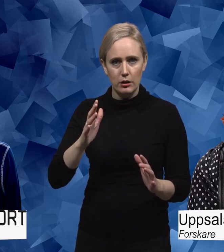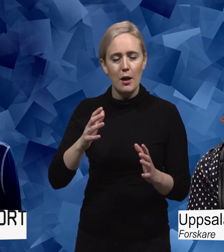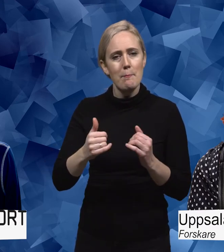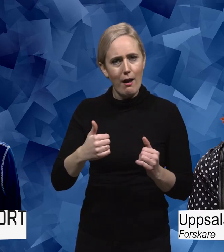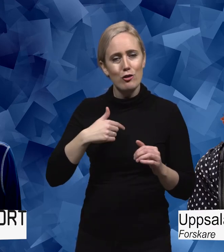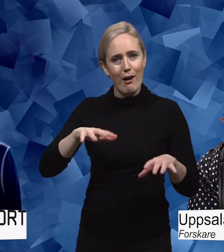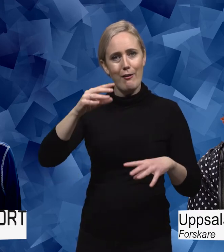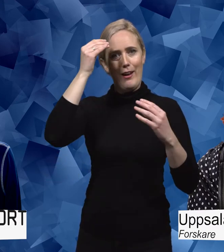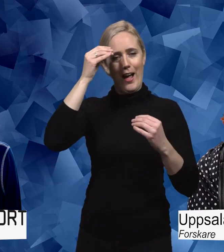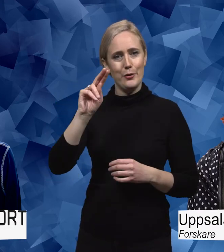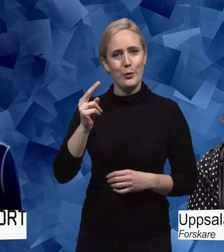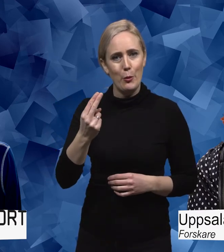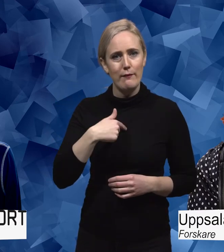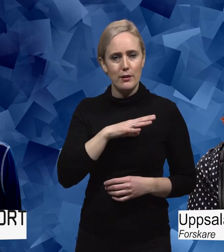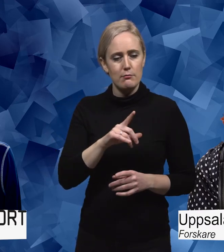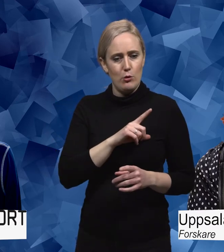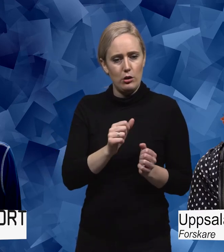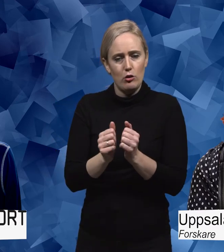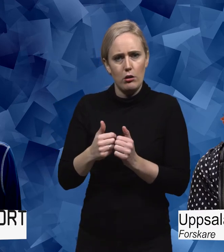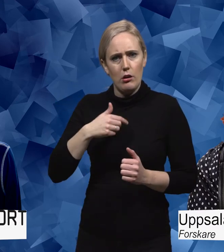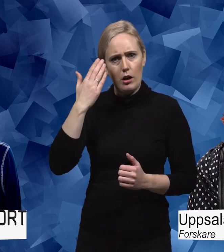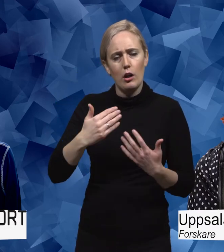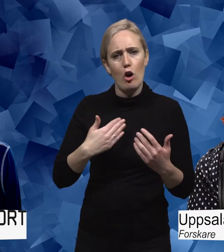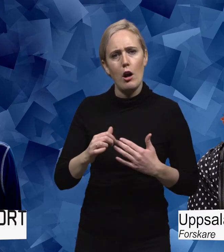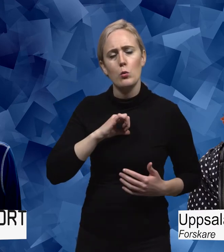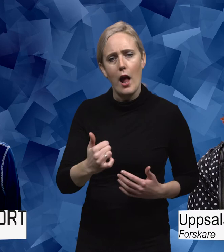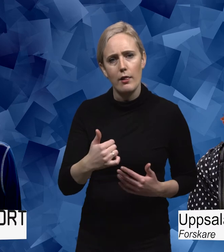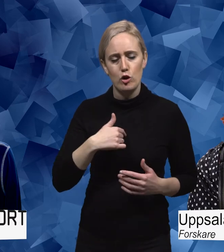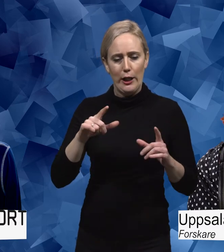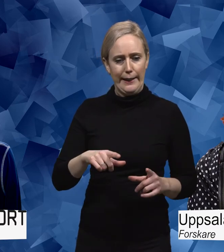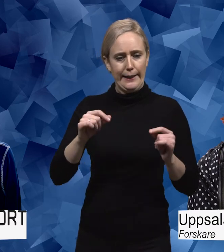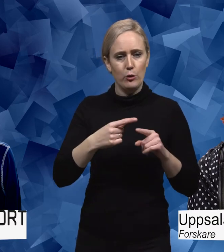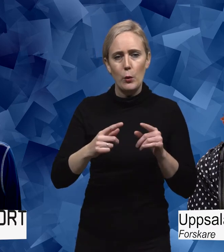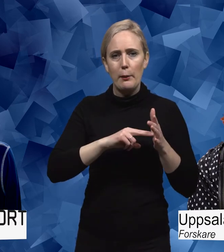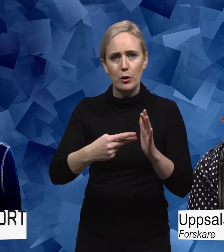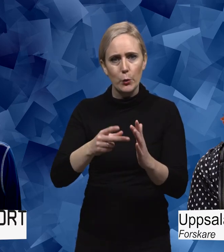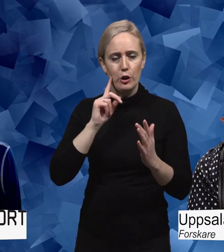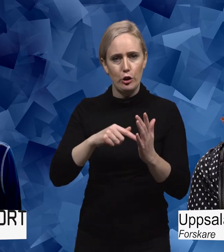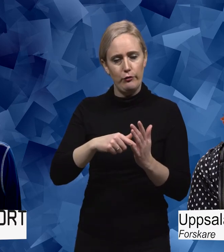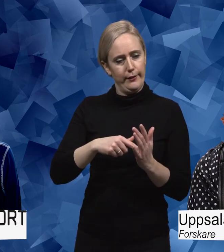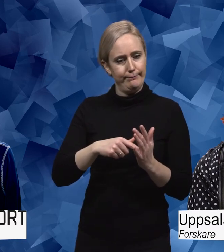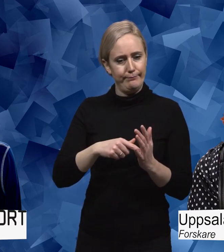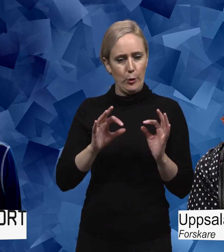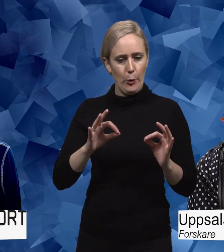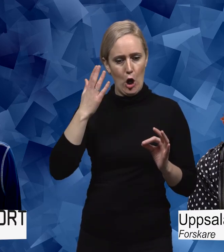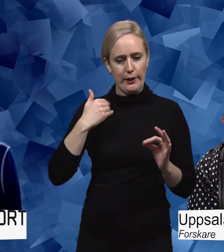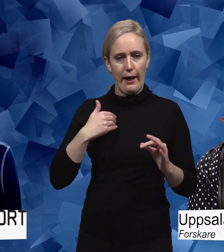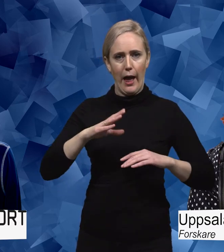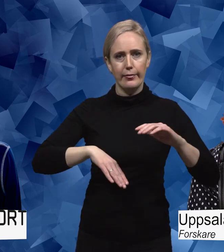det finns så mycket jag kan göra själv. Och att jag har lärt mig att hitta metoder för att agera inom mina egna ramar. Så